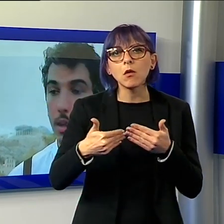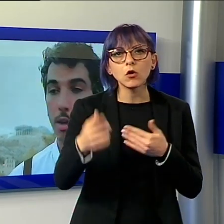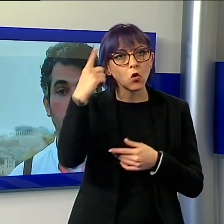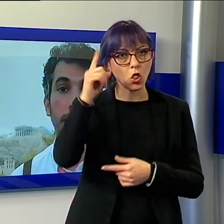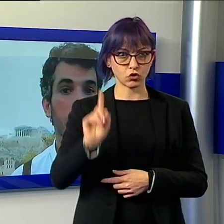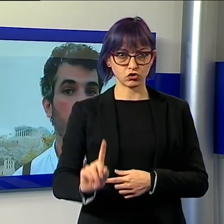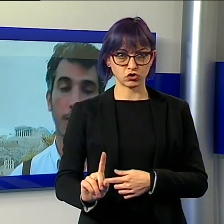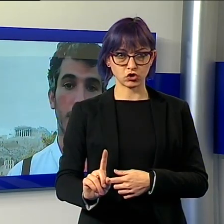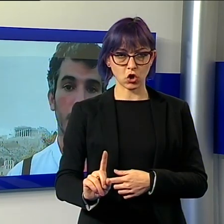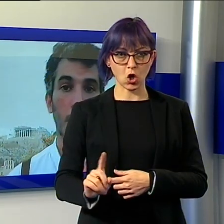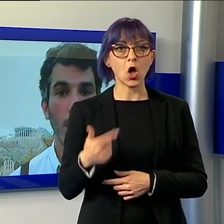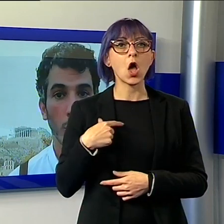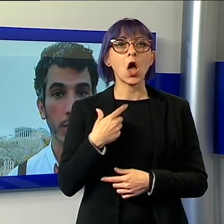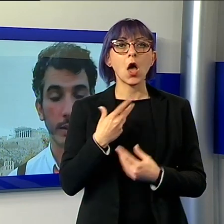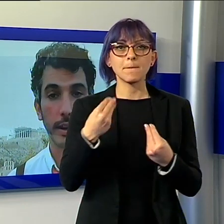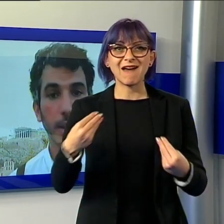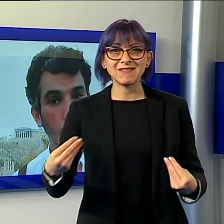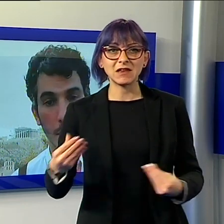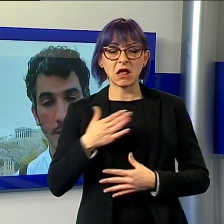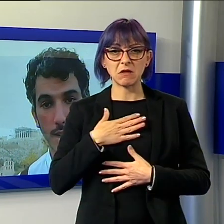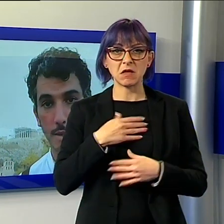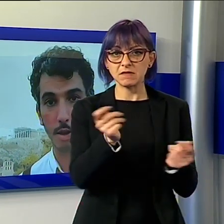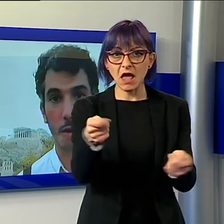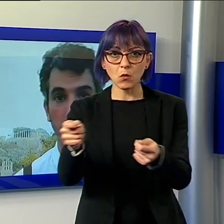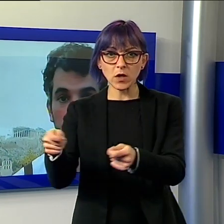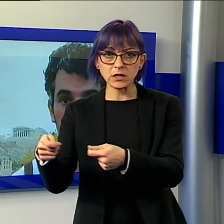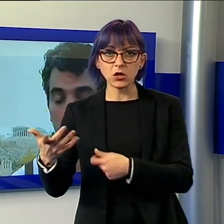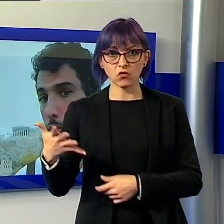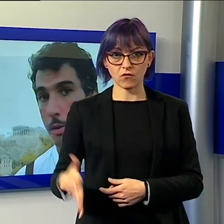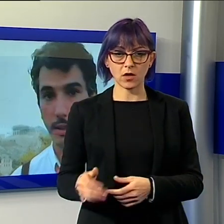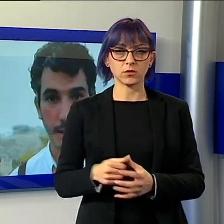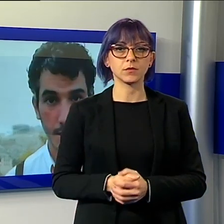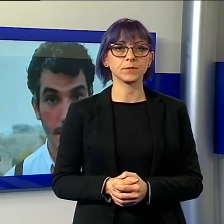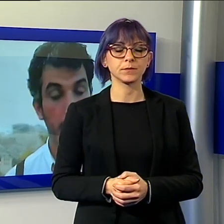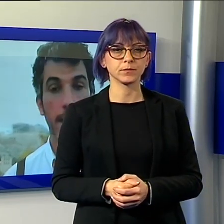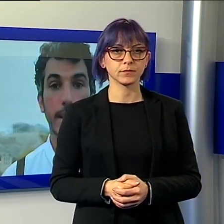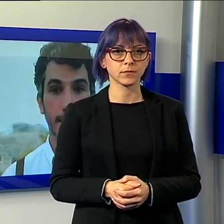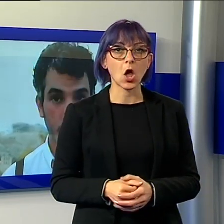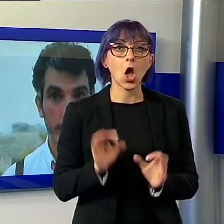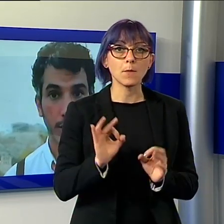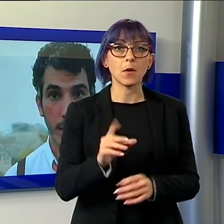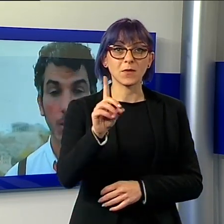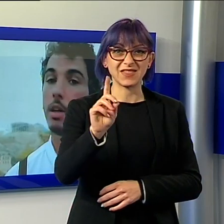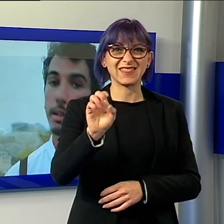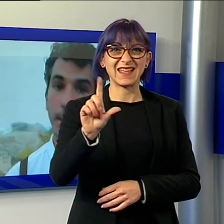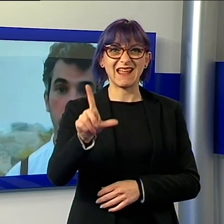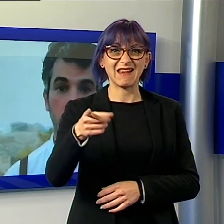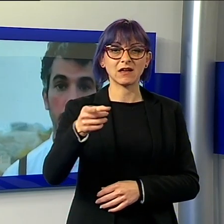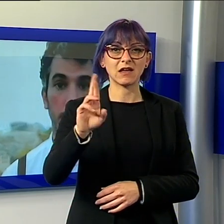contestato nessun reato. Del Grande ha riferito che la ragione del fermo è legata al contenuto del suo lavoro e di aver subito ripetuti